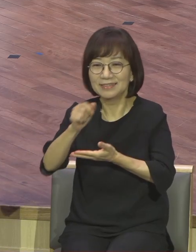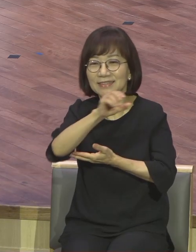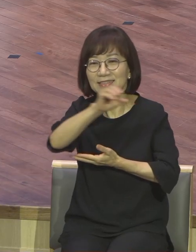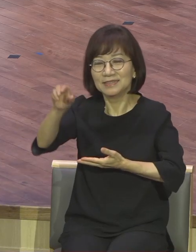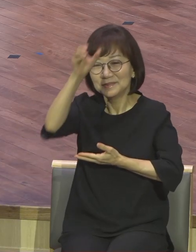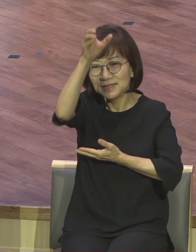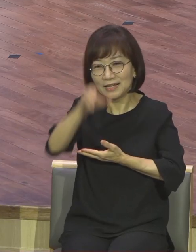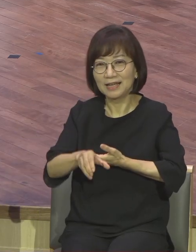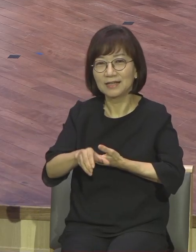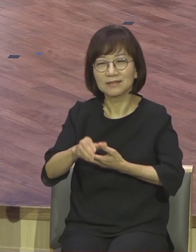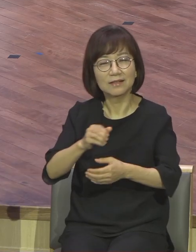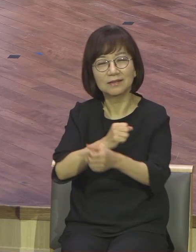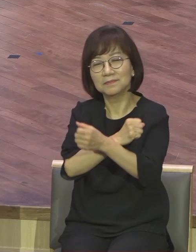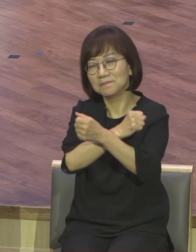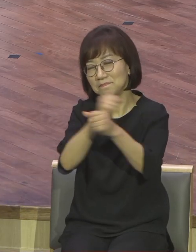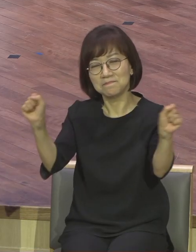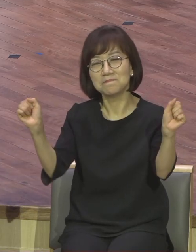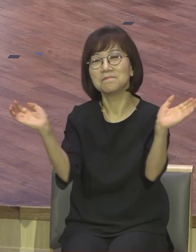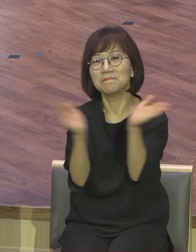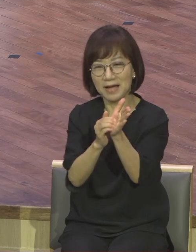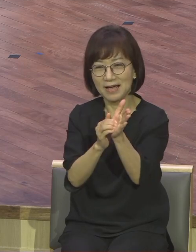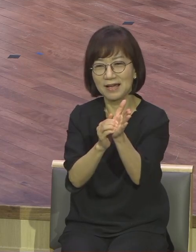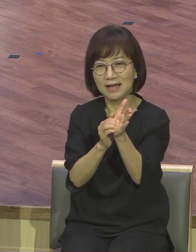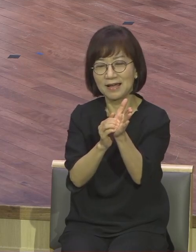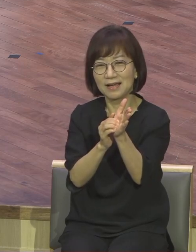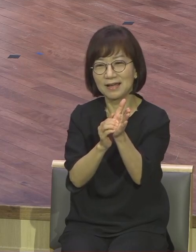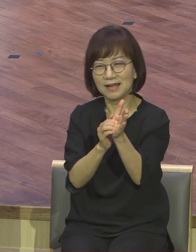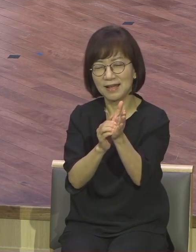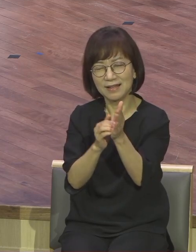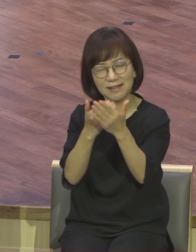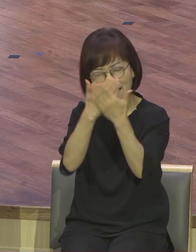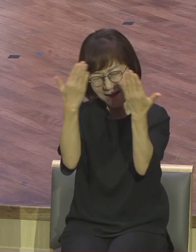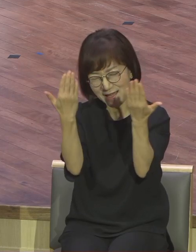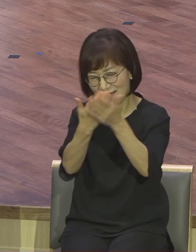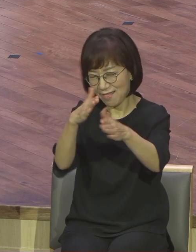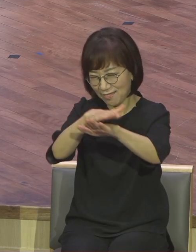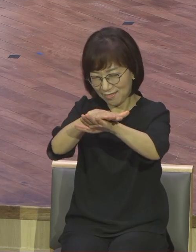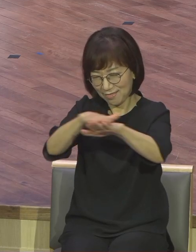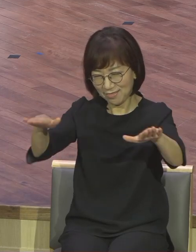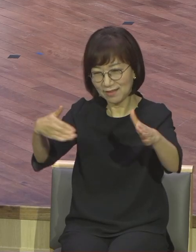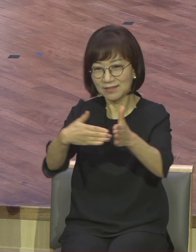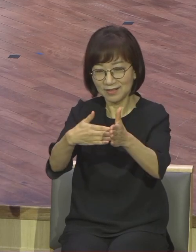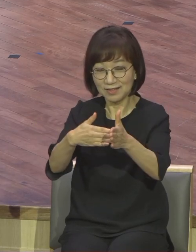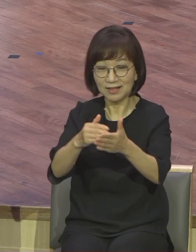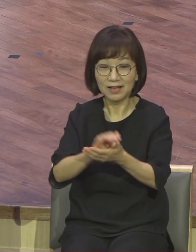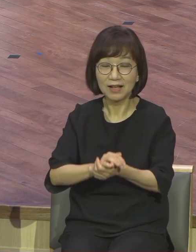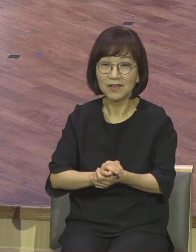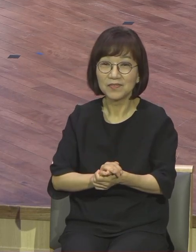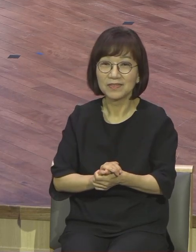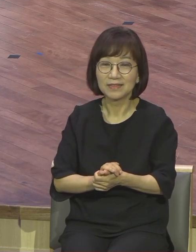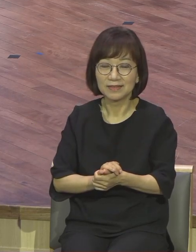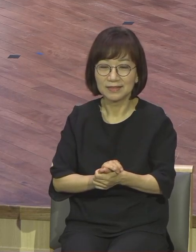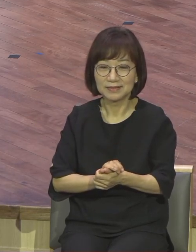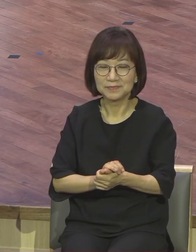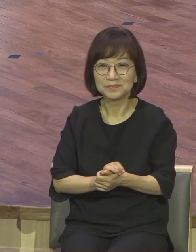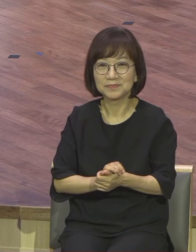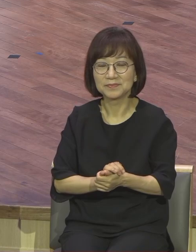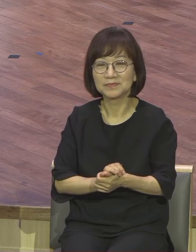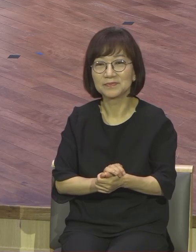아멘 속으면 안 돼요. 십자가의 보일의 피를 무효시길 자는 없습니다. 그